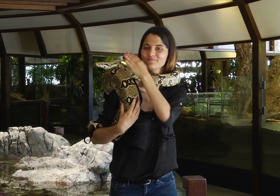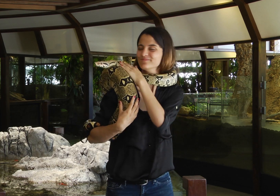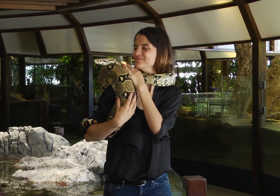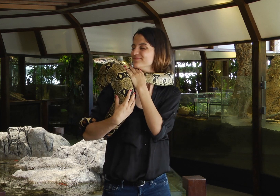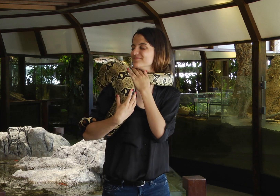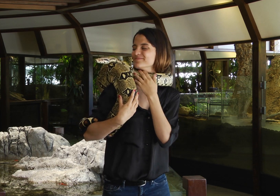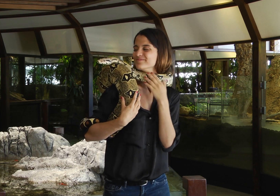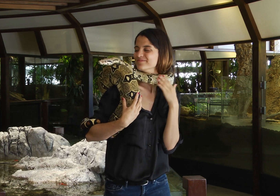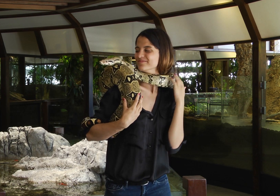serps...